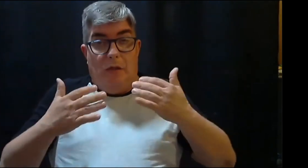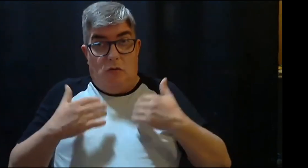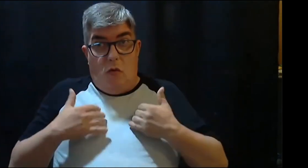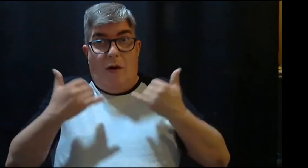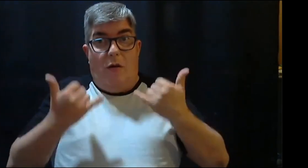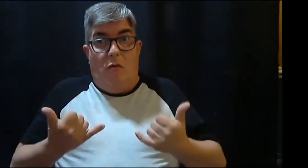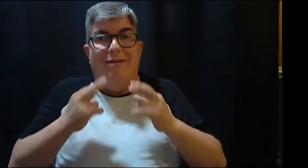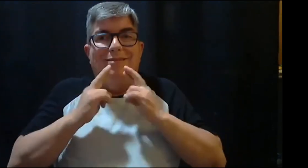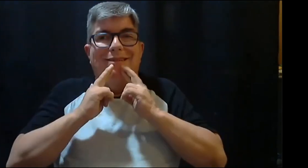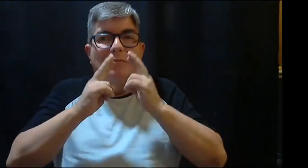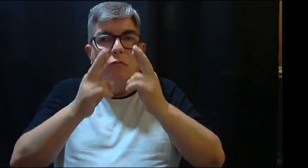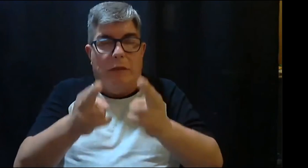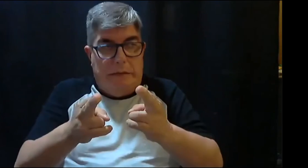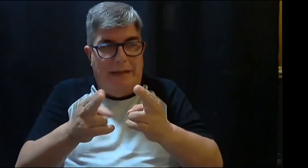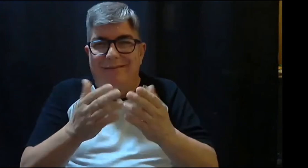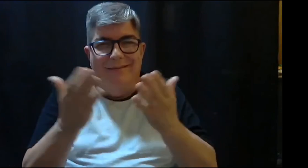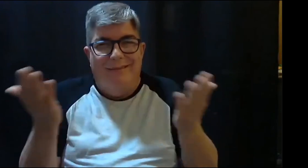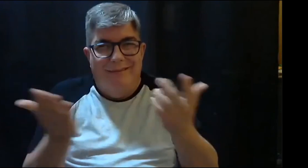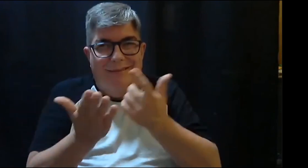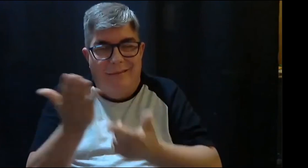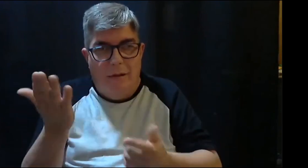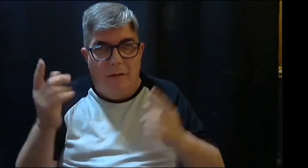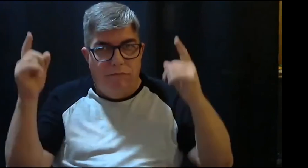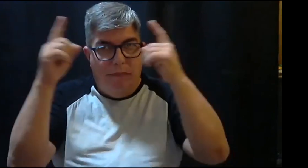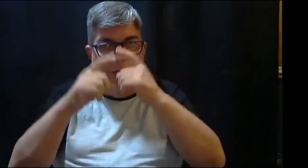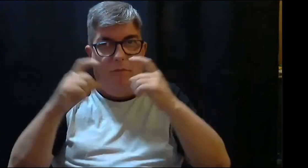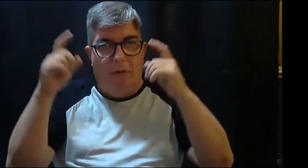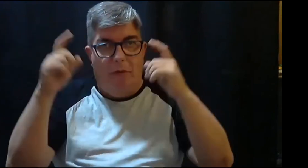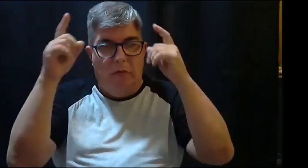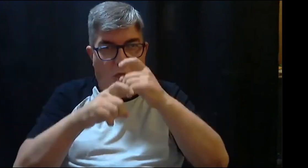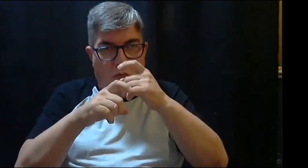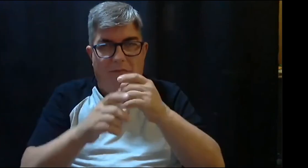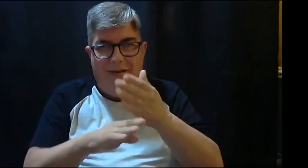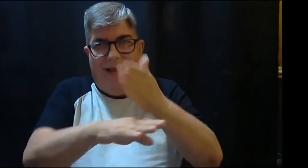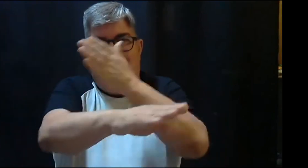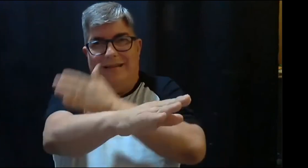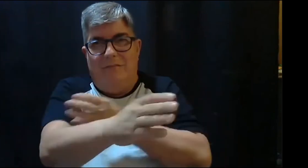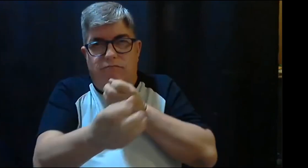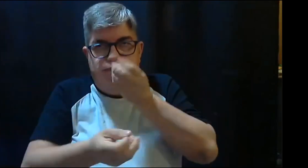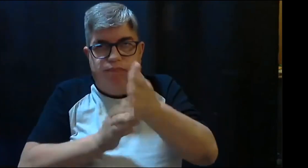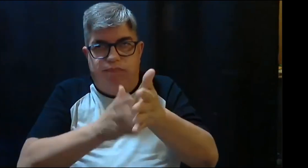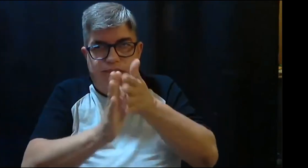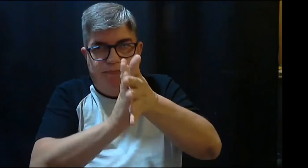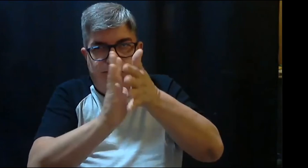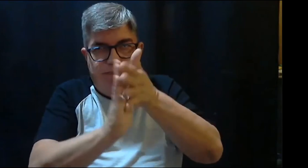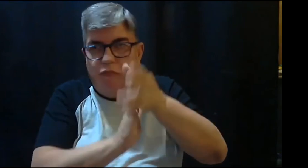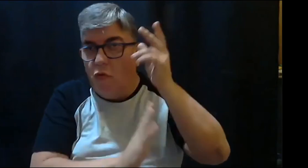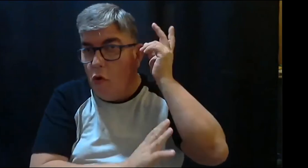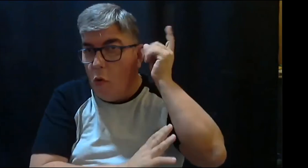Bien, con relación a darte una respuesta, pues, entonces yo estaba reflexionando un